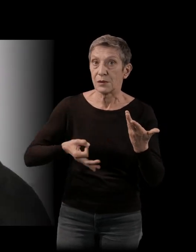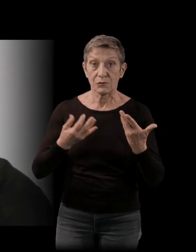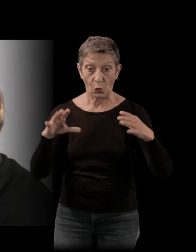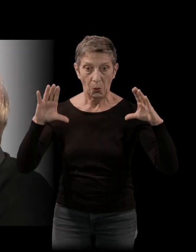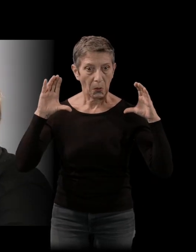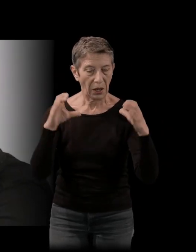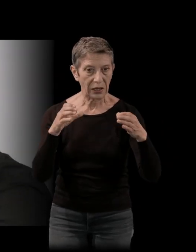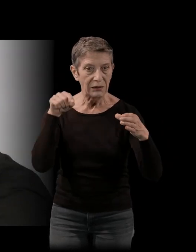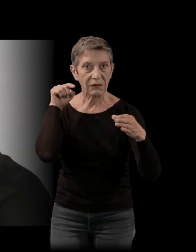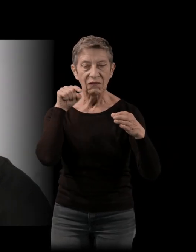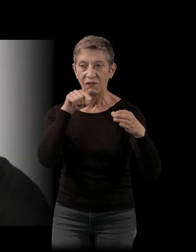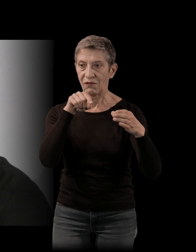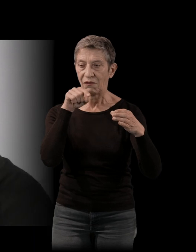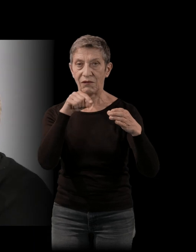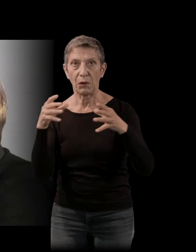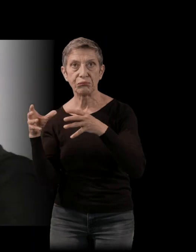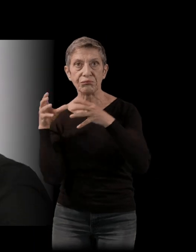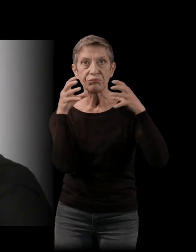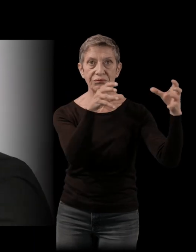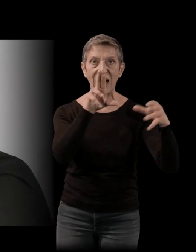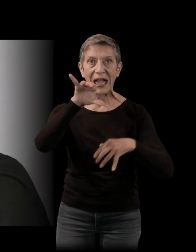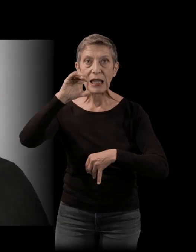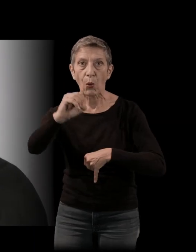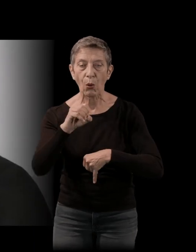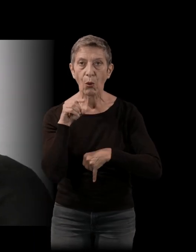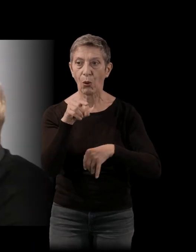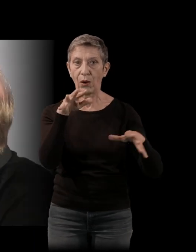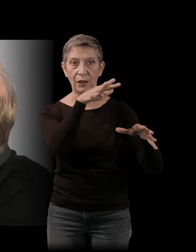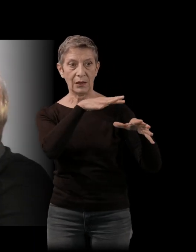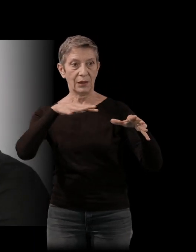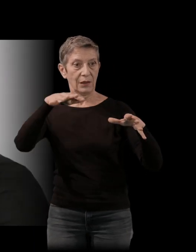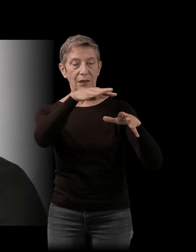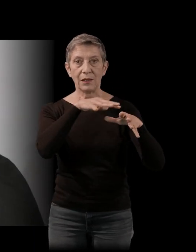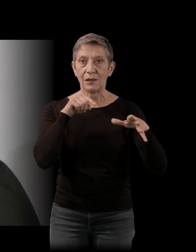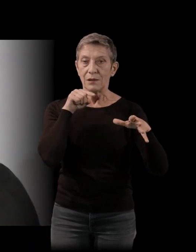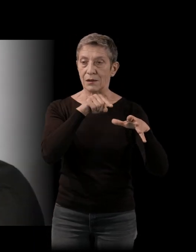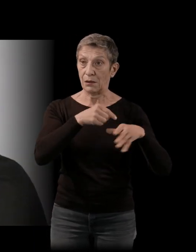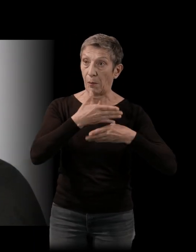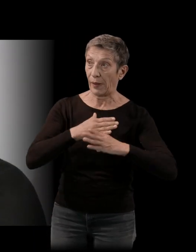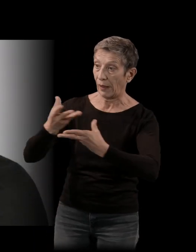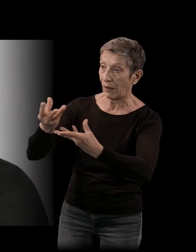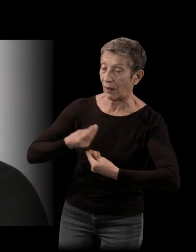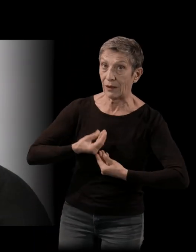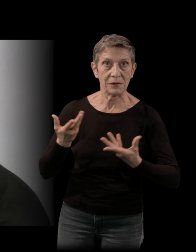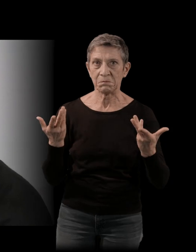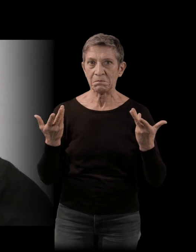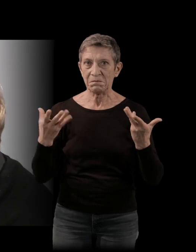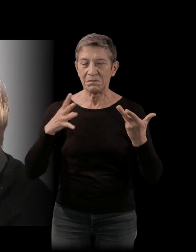film à Rio de Janeiro, dans un espace qui n'est pas forcément apte à le recevoir. En tout cas, il y une friction de cet ordre-là.